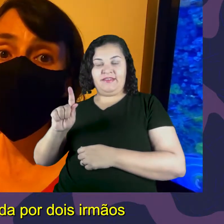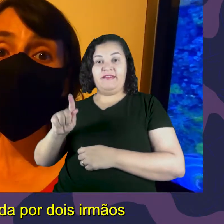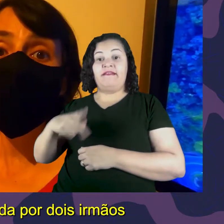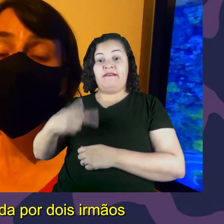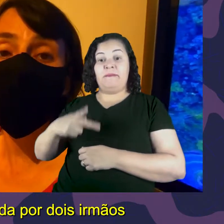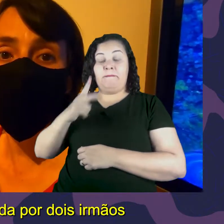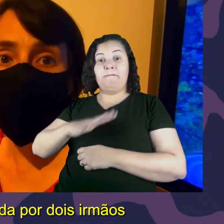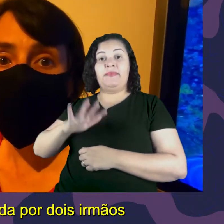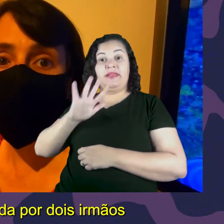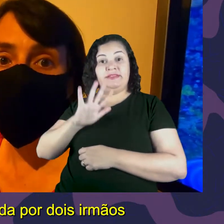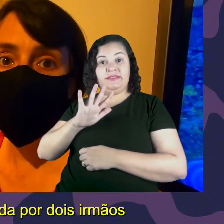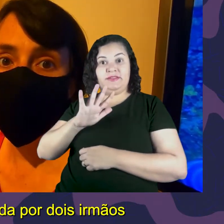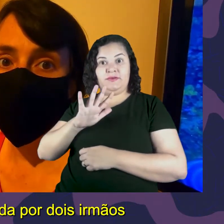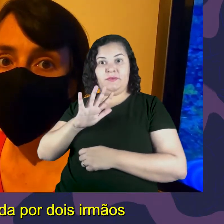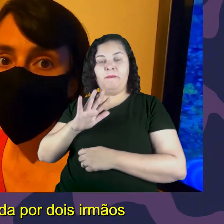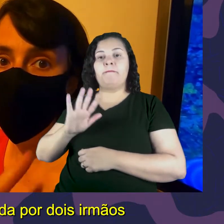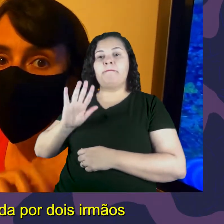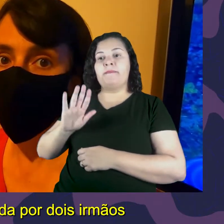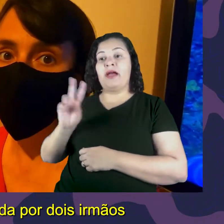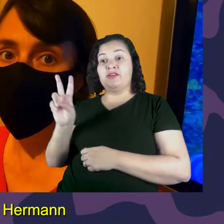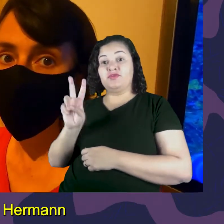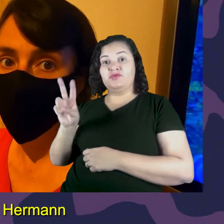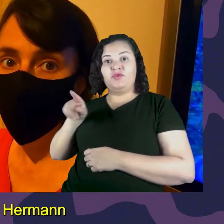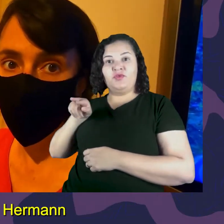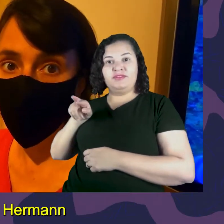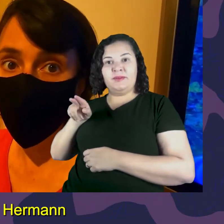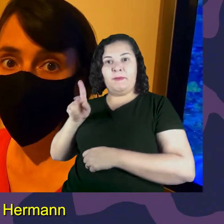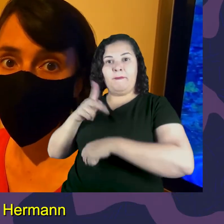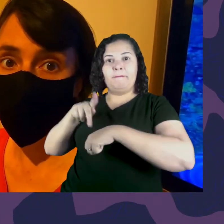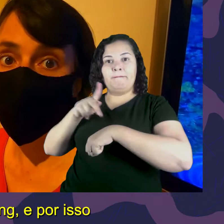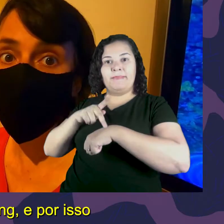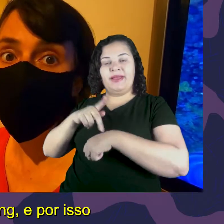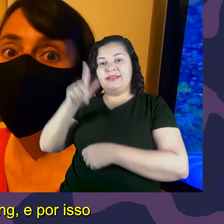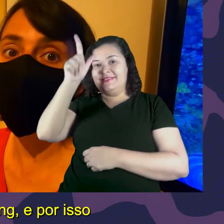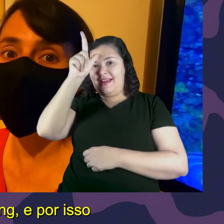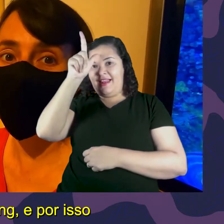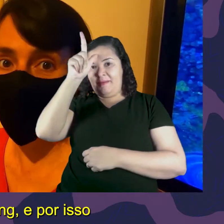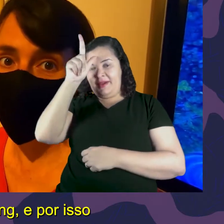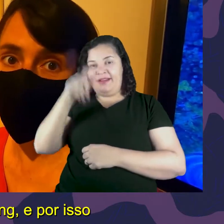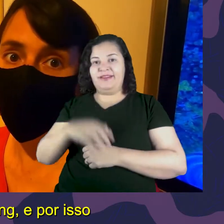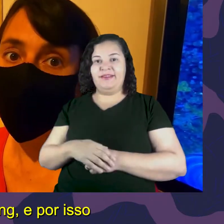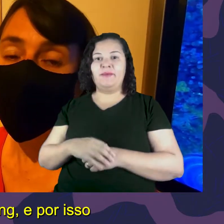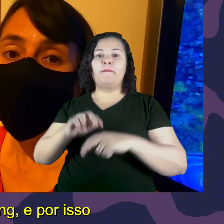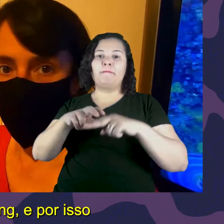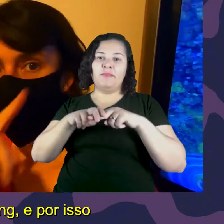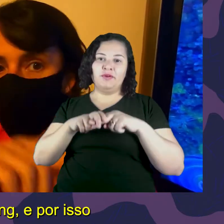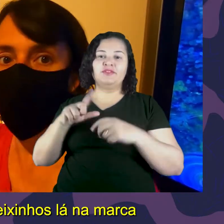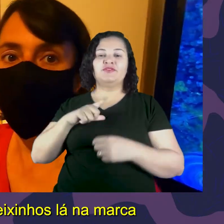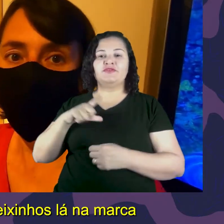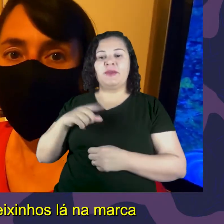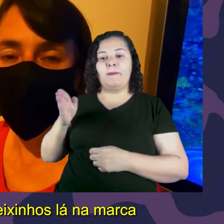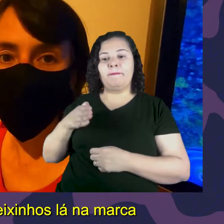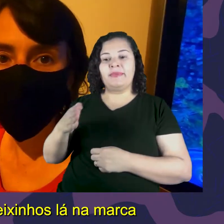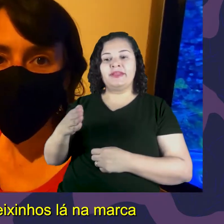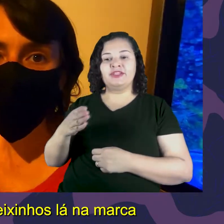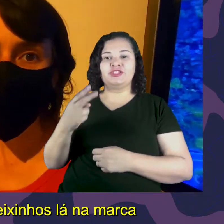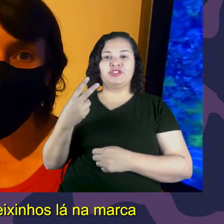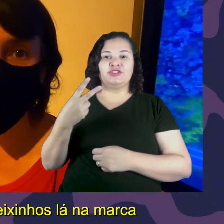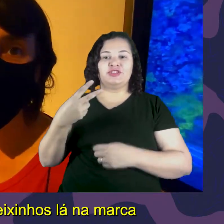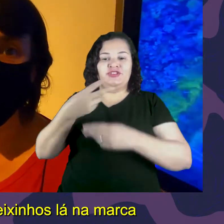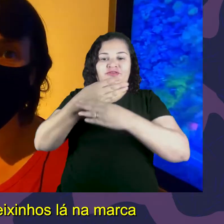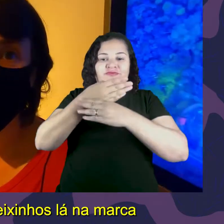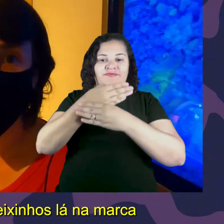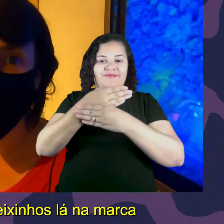mas ela foi fundada por dois irmãos alemães, Herman e Bruno Ehring. Por isso tem aqueles dois